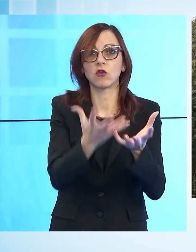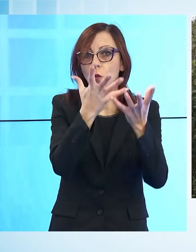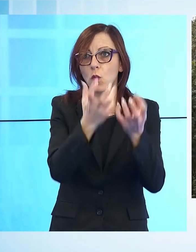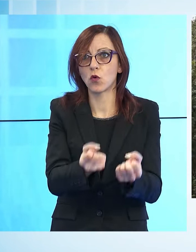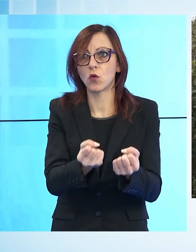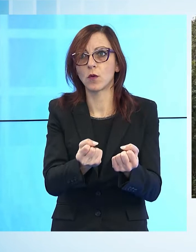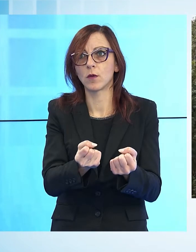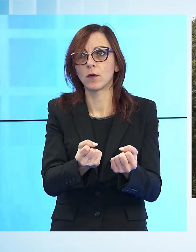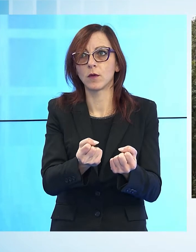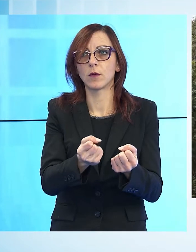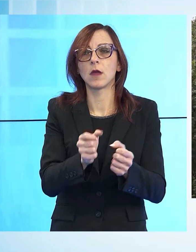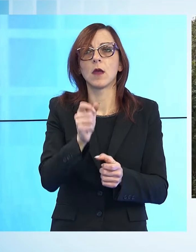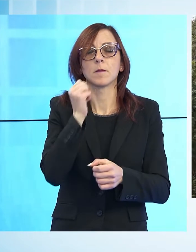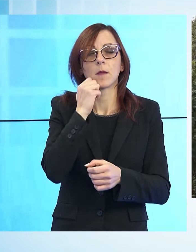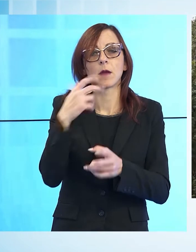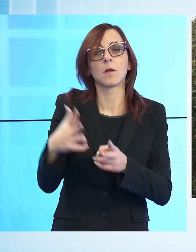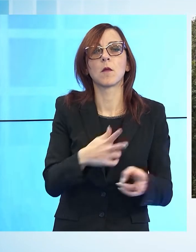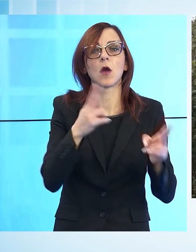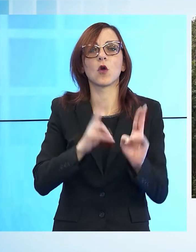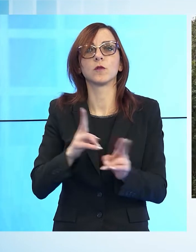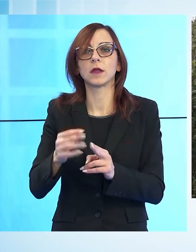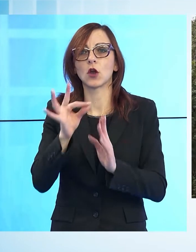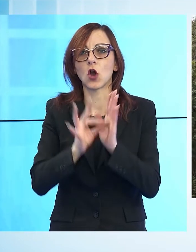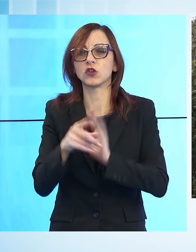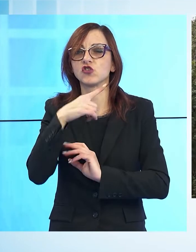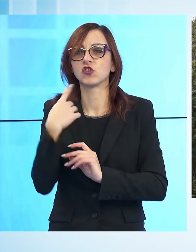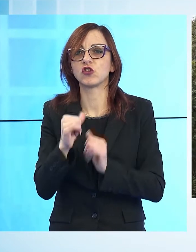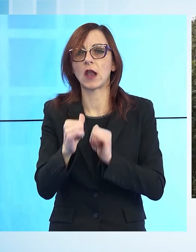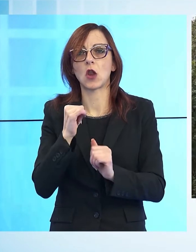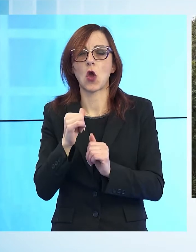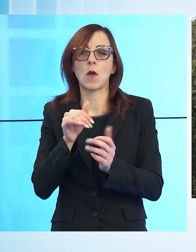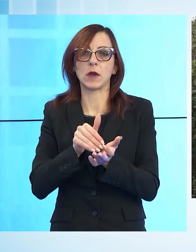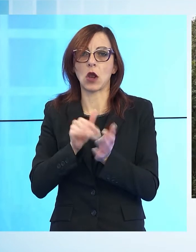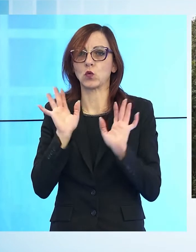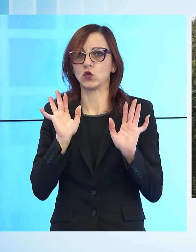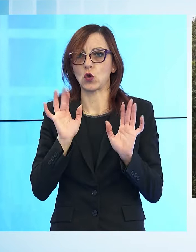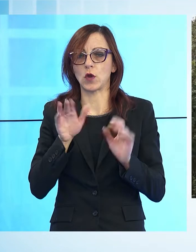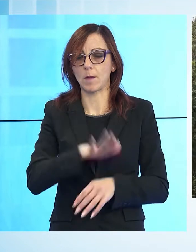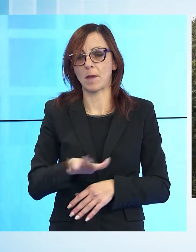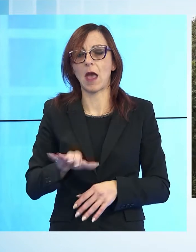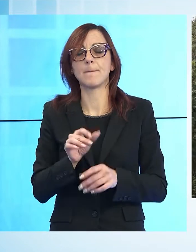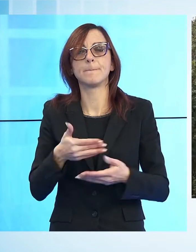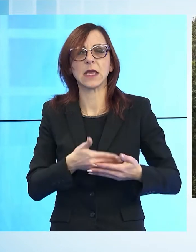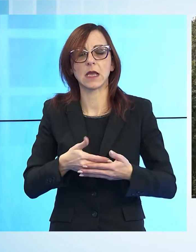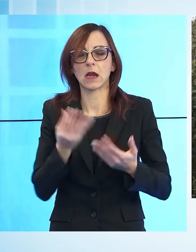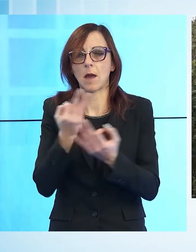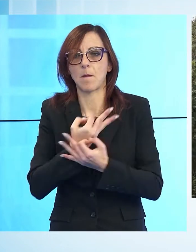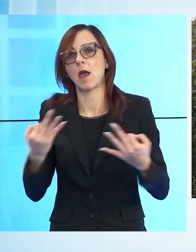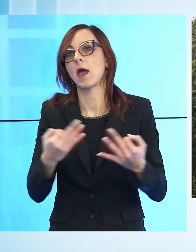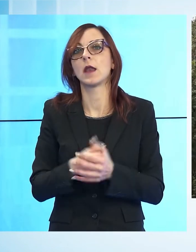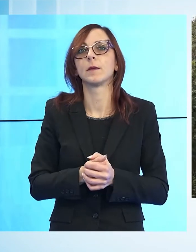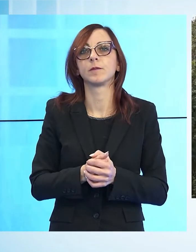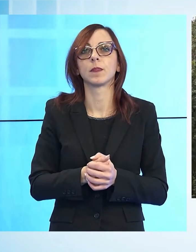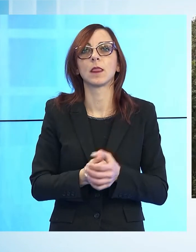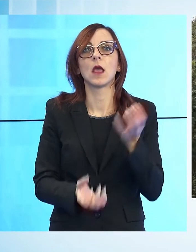è arrivata in ospedale in codice giallo ma solo per precauzione. La bimba sta bene. Purtroppo al termine dell'operazione